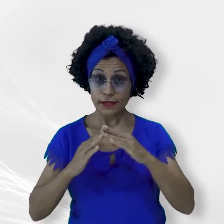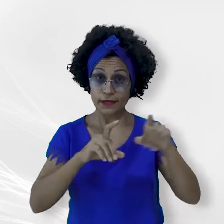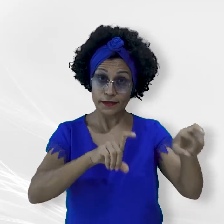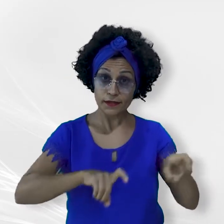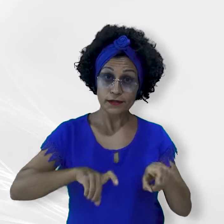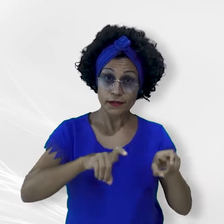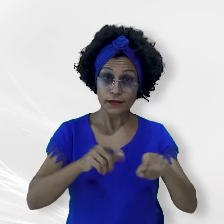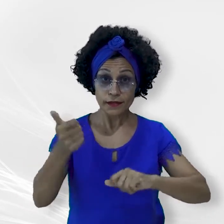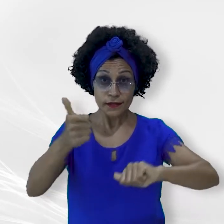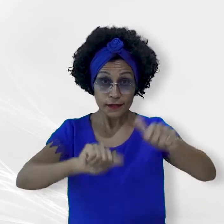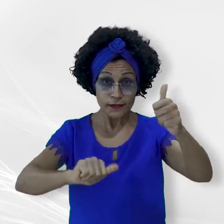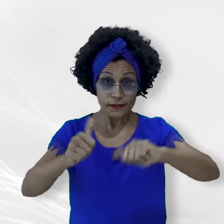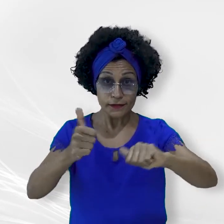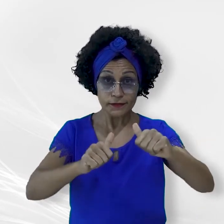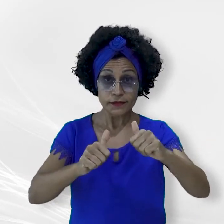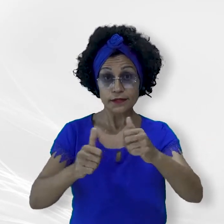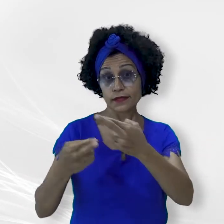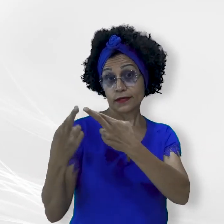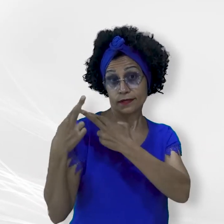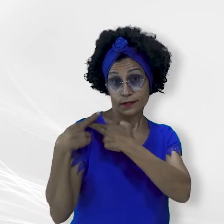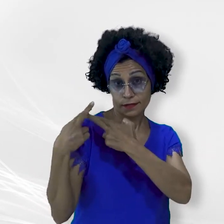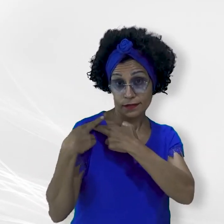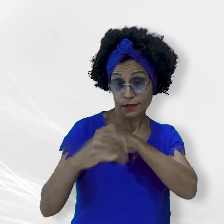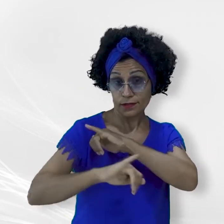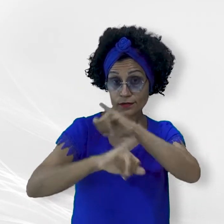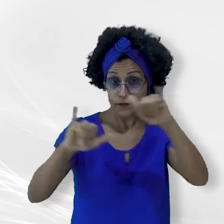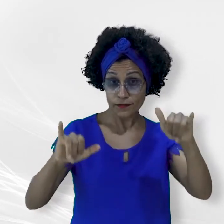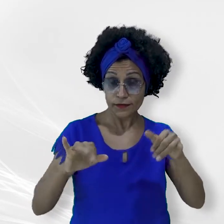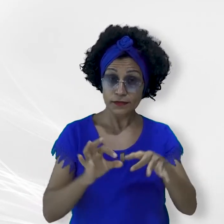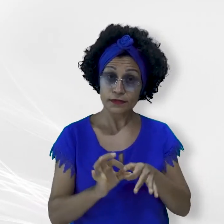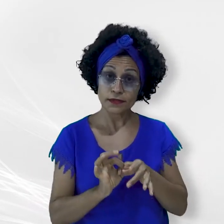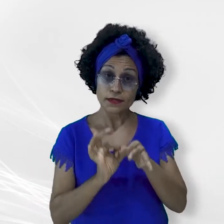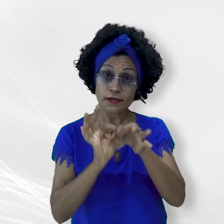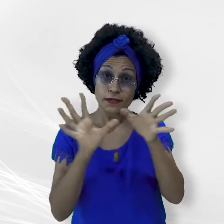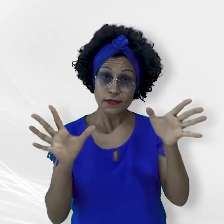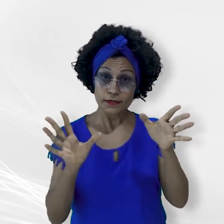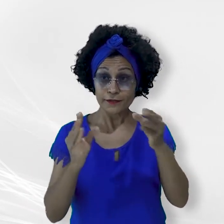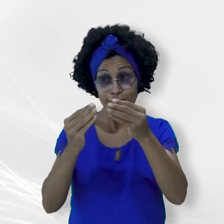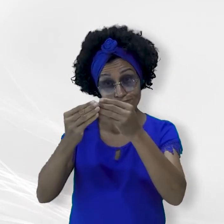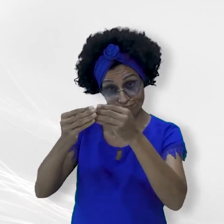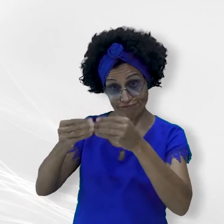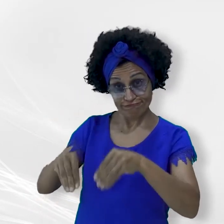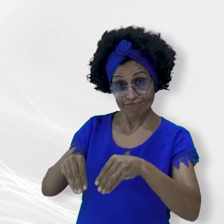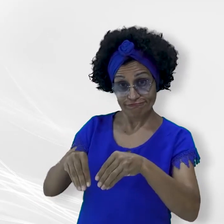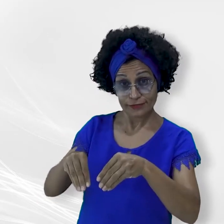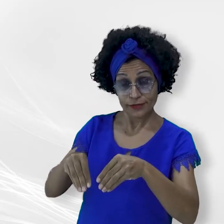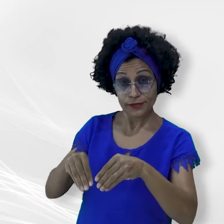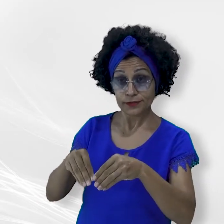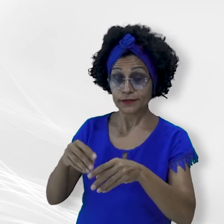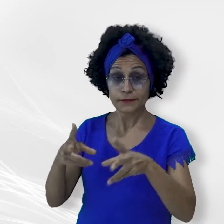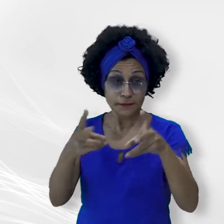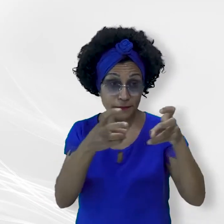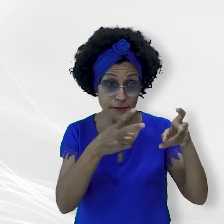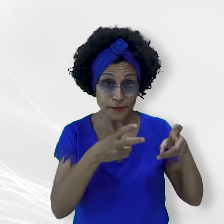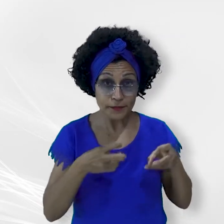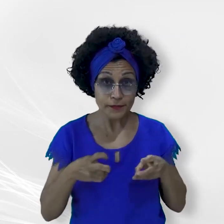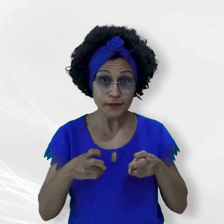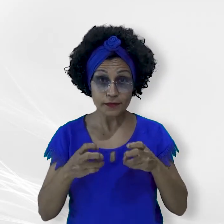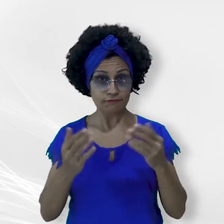informações do responsável, eventuais autorizações para as degradações detectadas para a identificação de supostos ilícitos